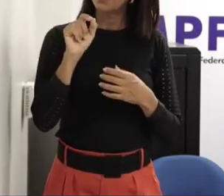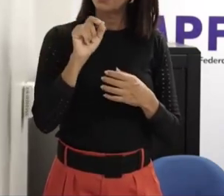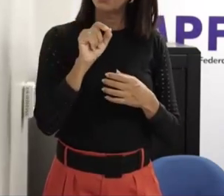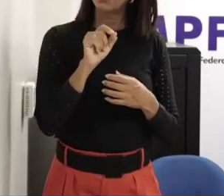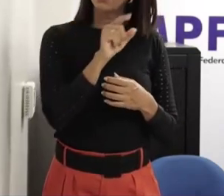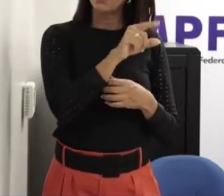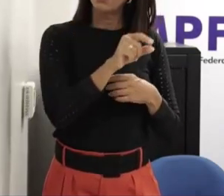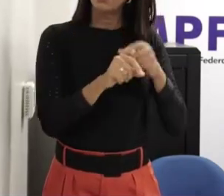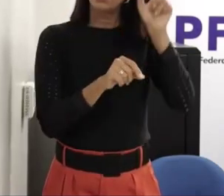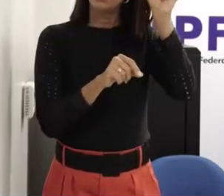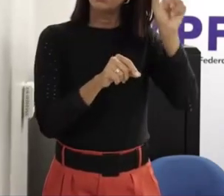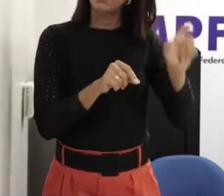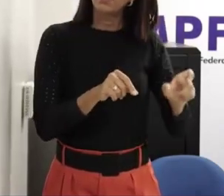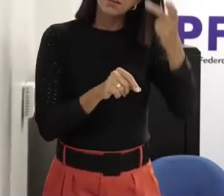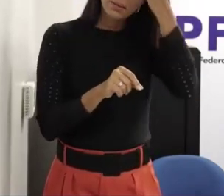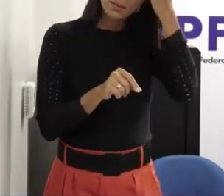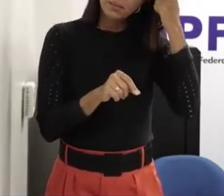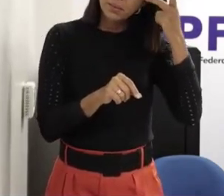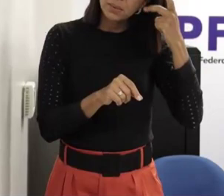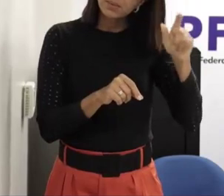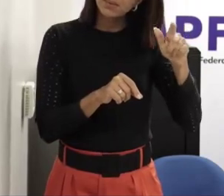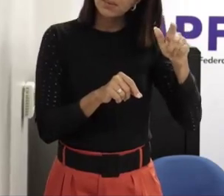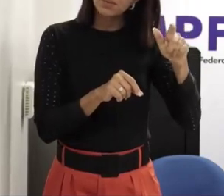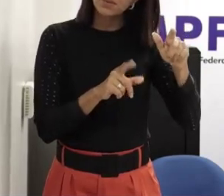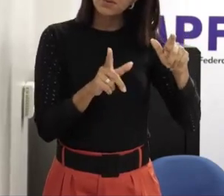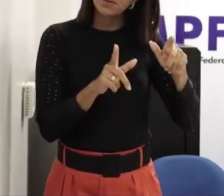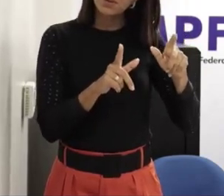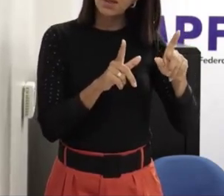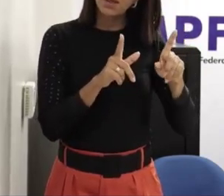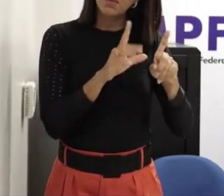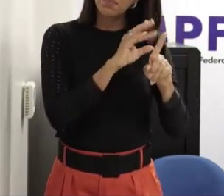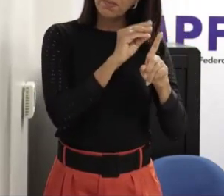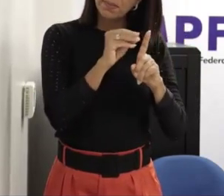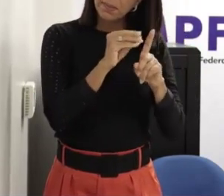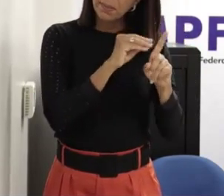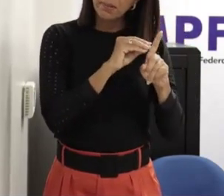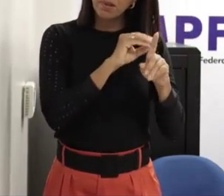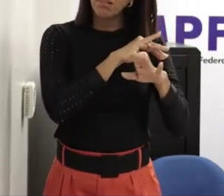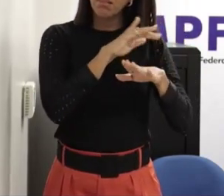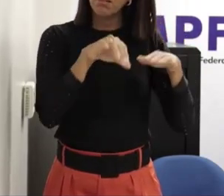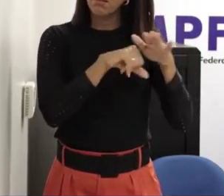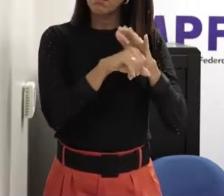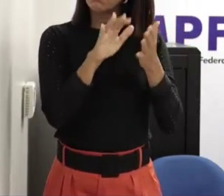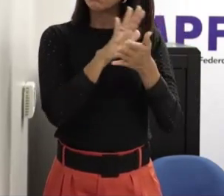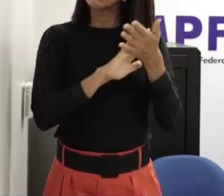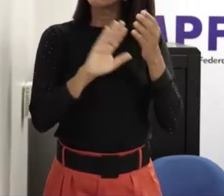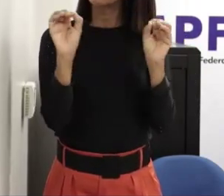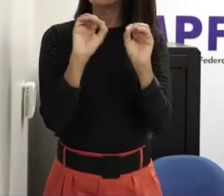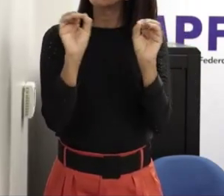e isso era a questão dela que o tio nunca abusou dela você fala mas que absurdo